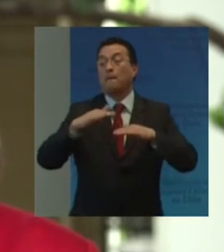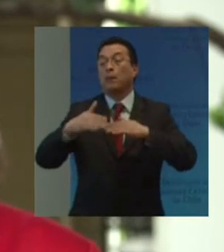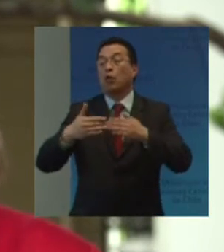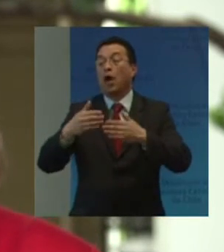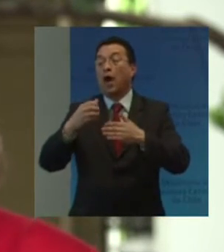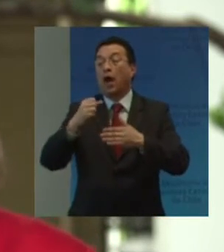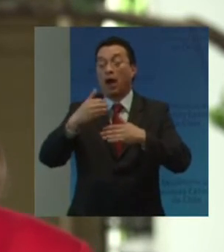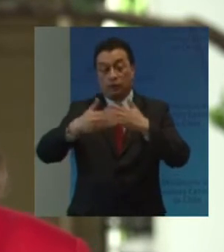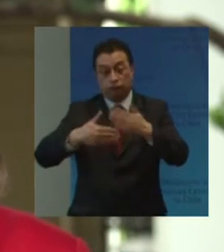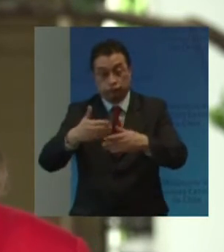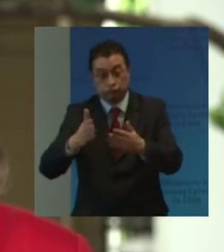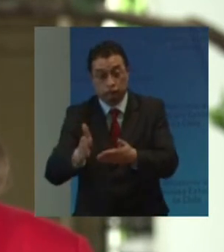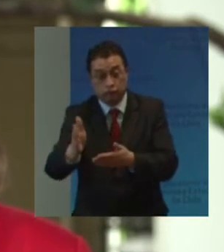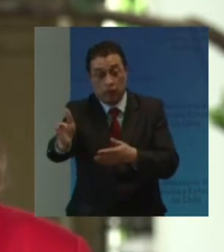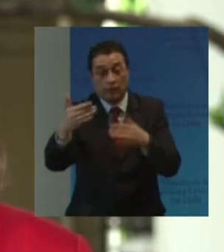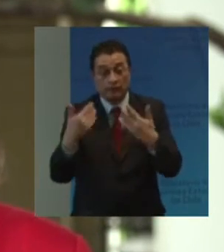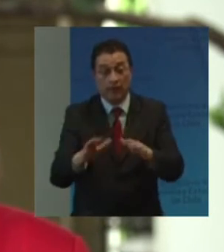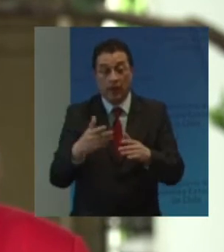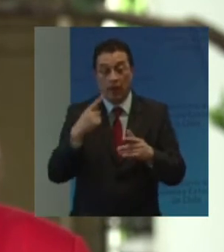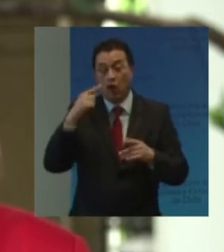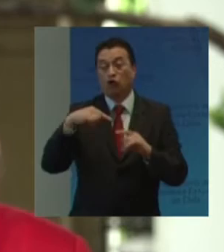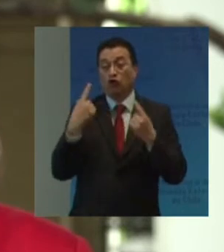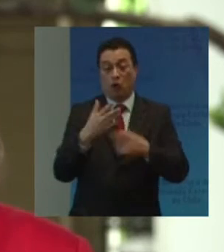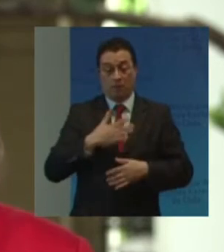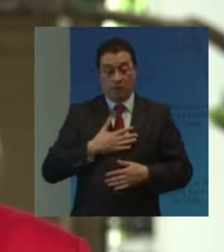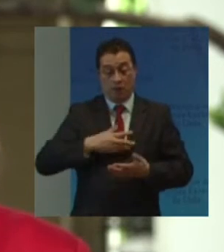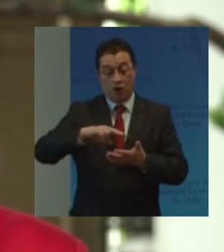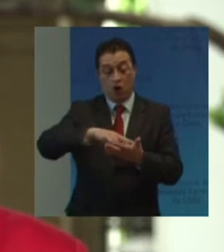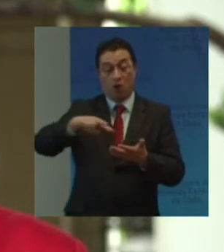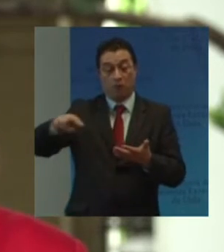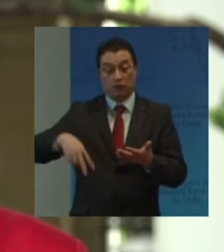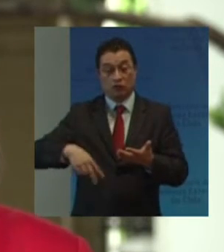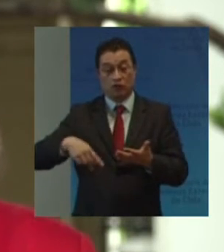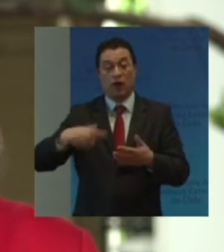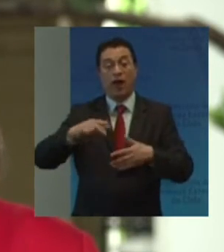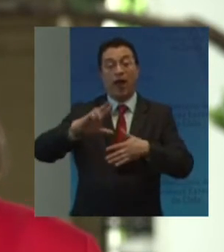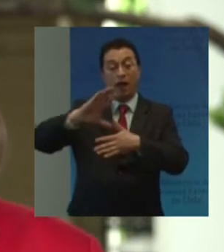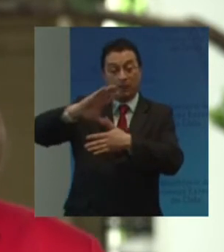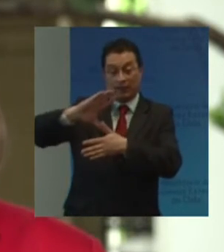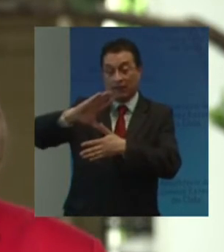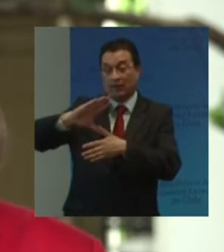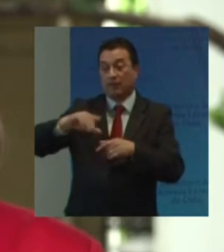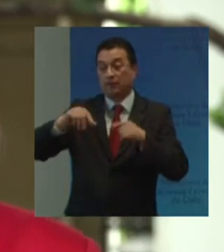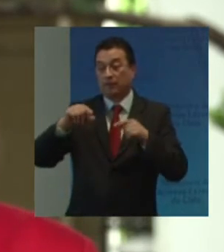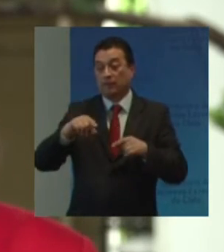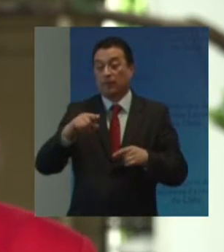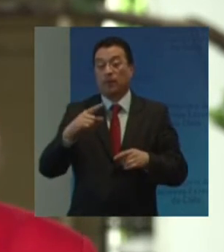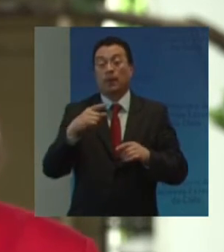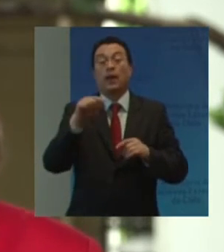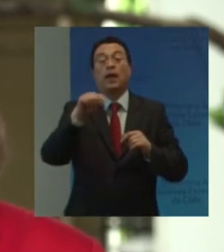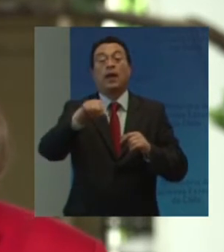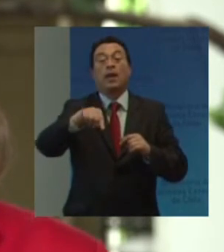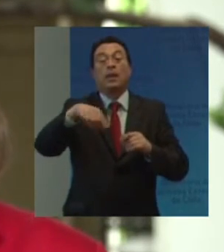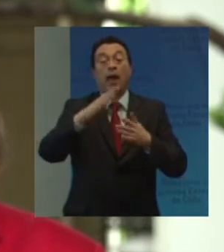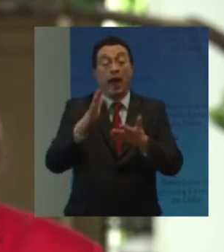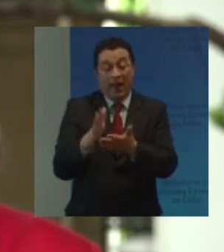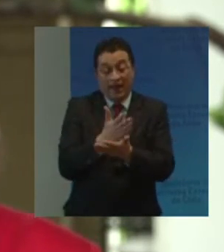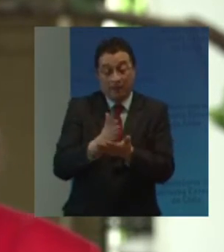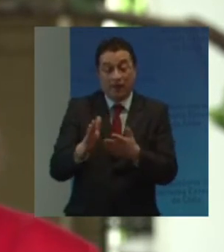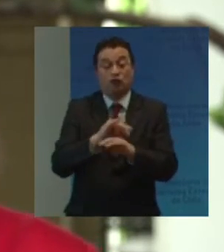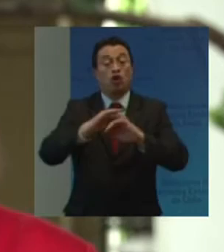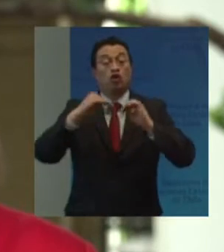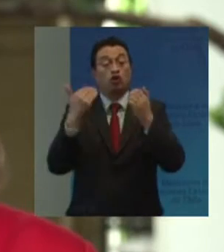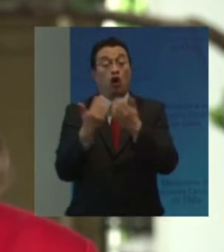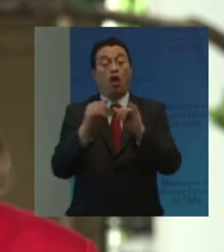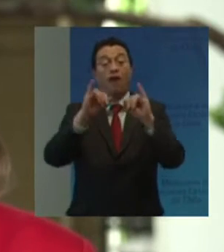armonización Que hemos iniciado De nuestra propia Convención Interamericana La Convención Interamericana Para la eliminación De todas las